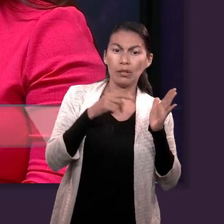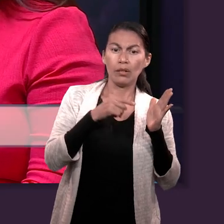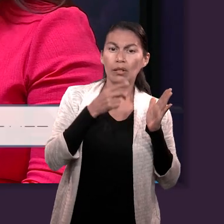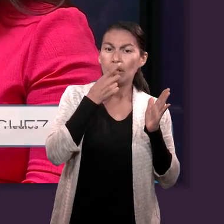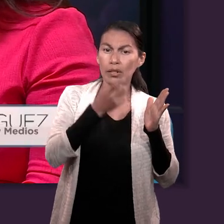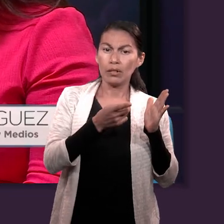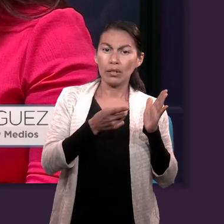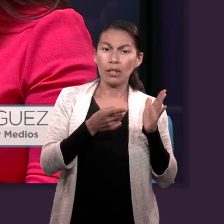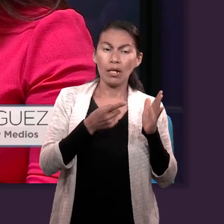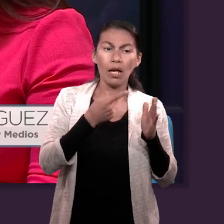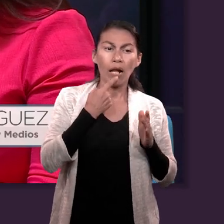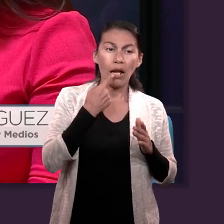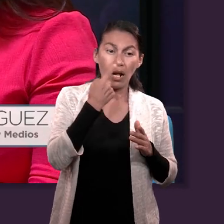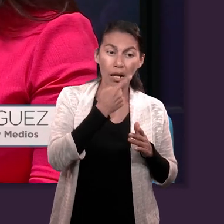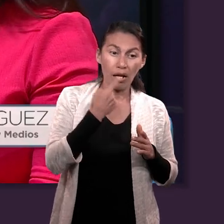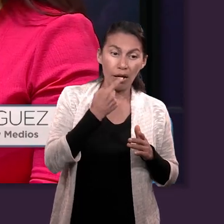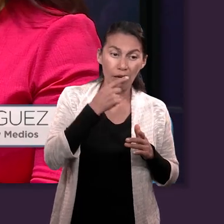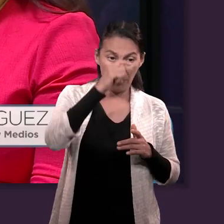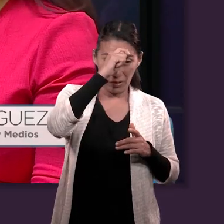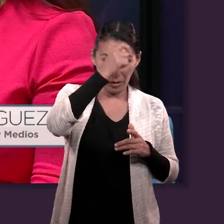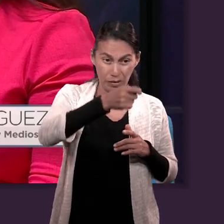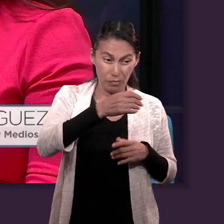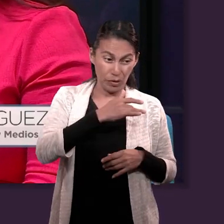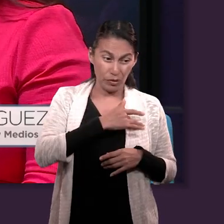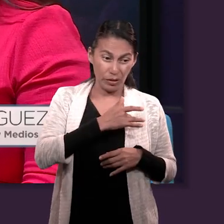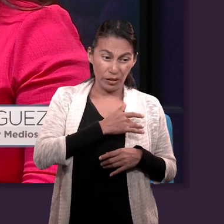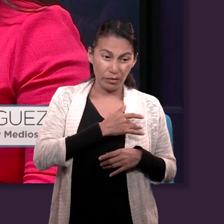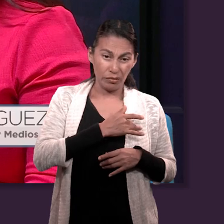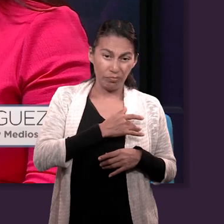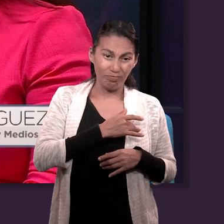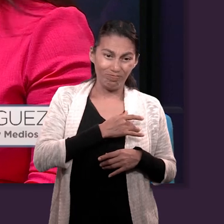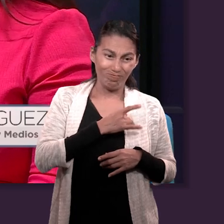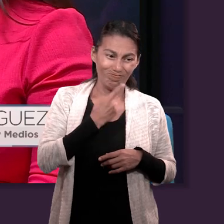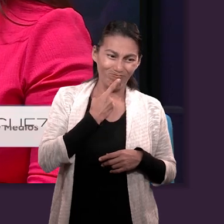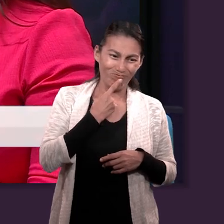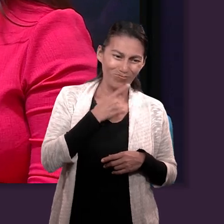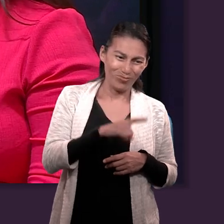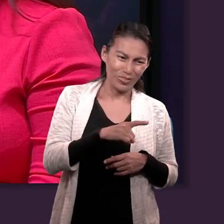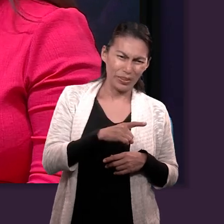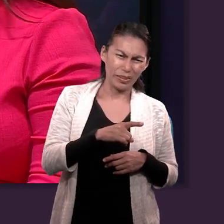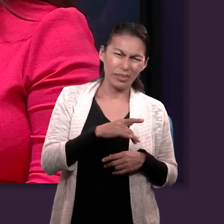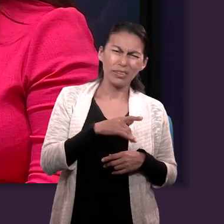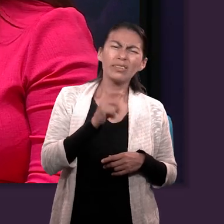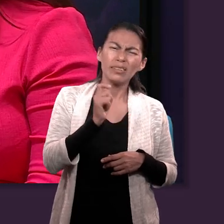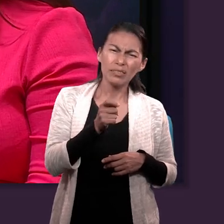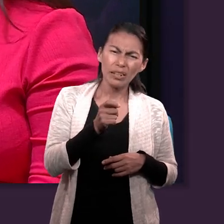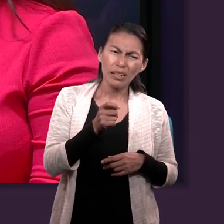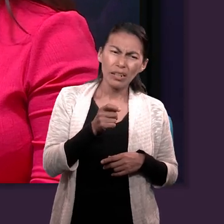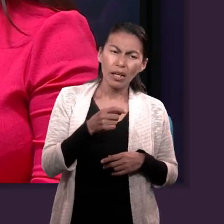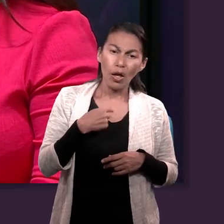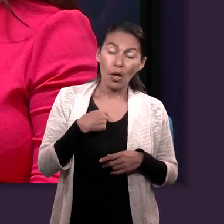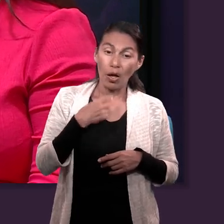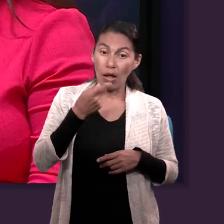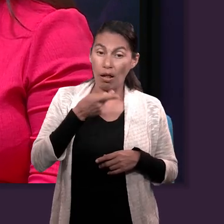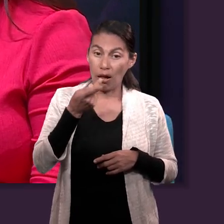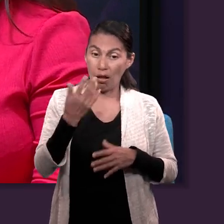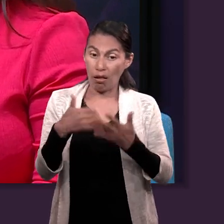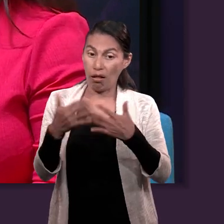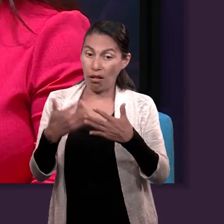pues como menciona aquí, con su boca bendicen, pero maldicen con el corazón. Entonces realmente no debemos confiarnos ni fiarnos de las personas, sino